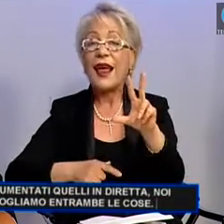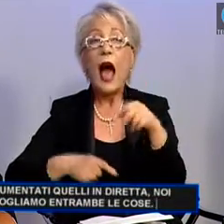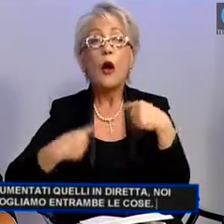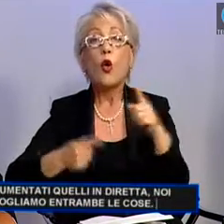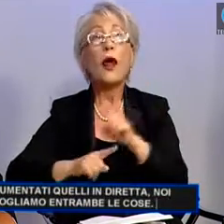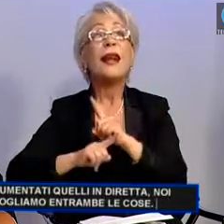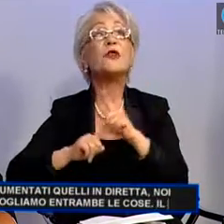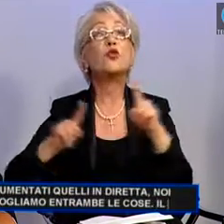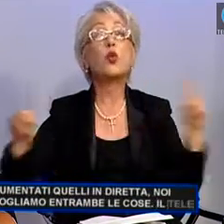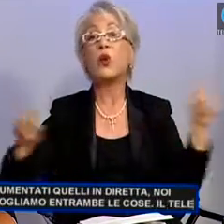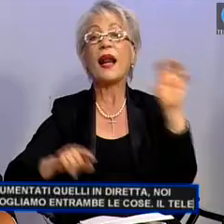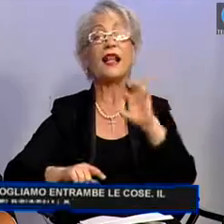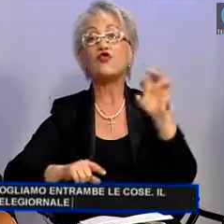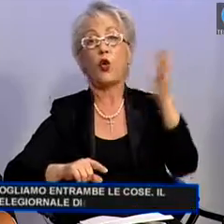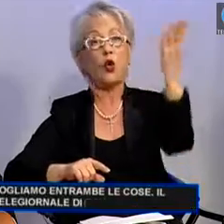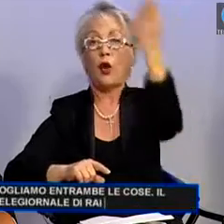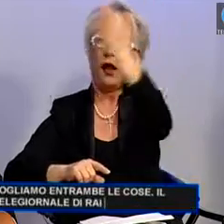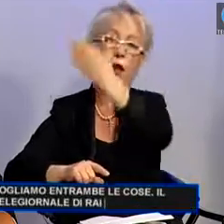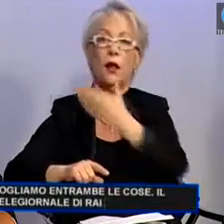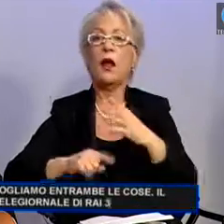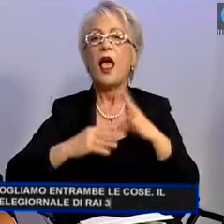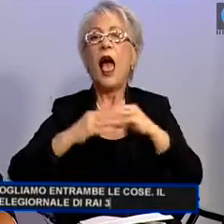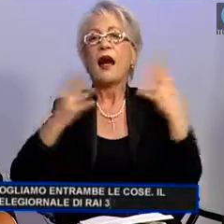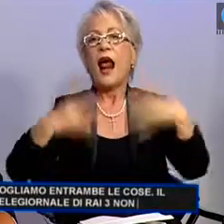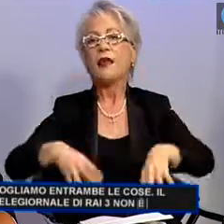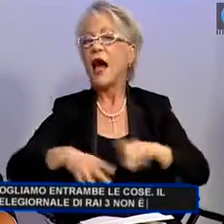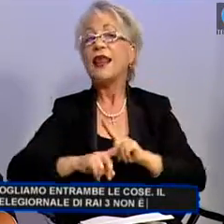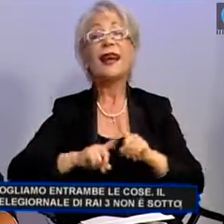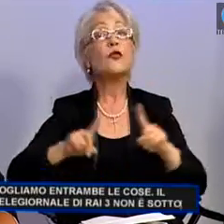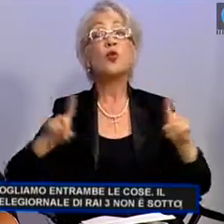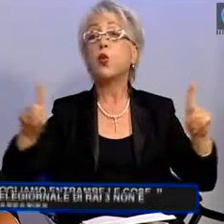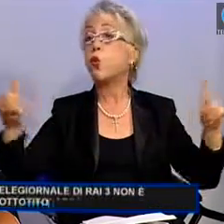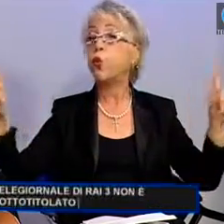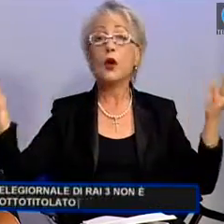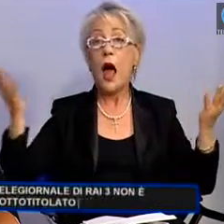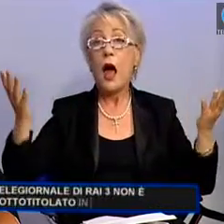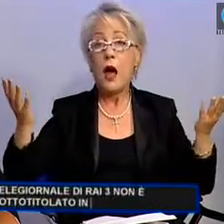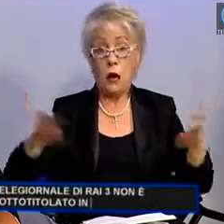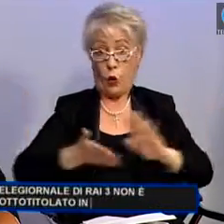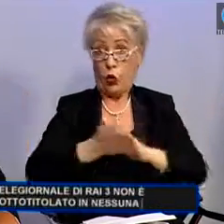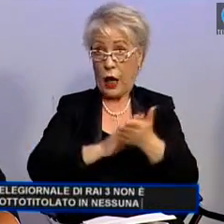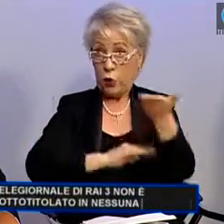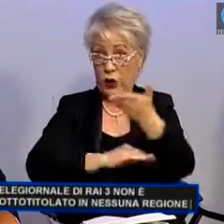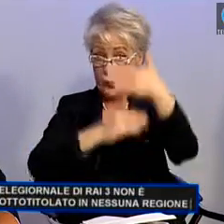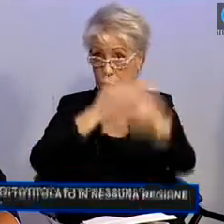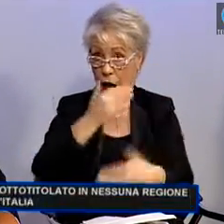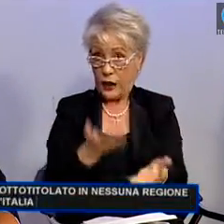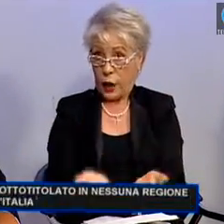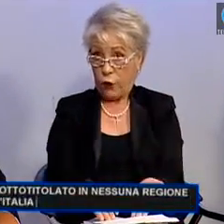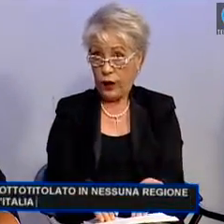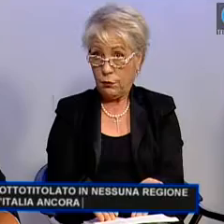Il telegiornale di RAI 3 non è sottotitolato in nessuna regione d'Italia ancora.